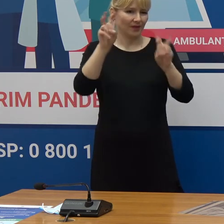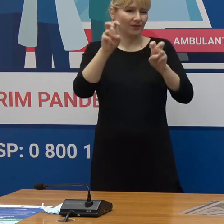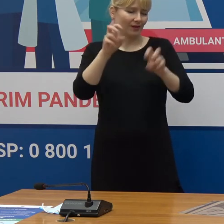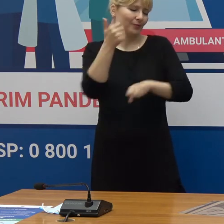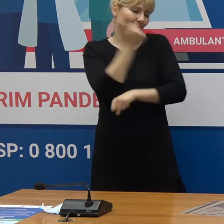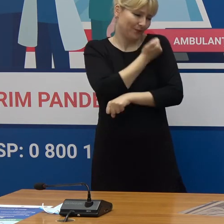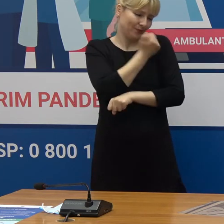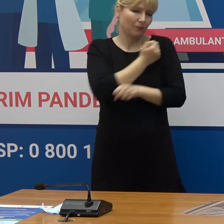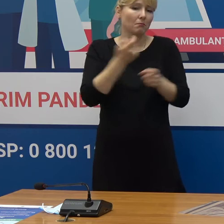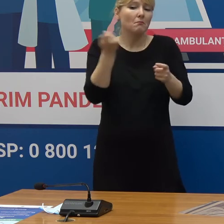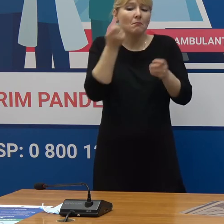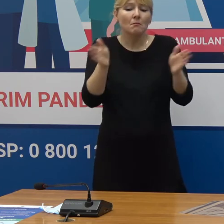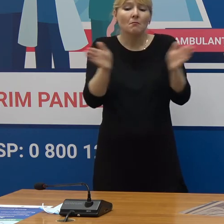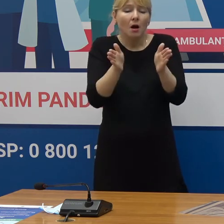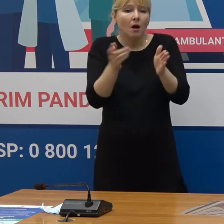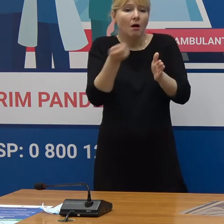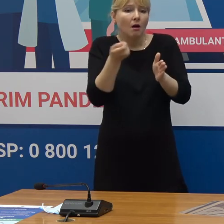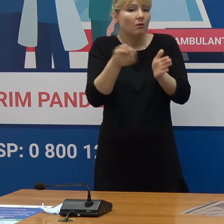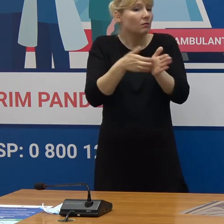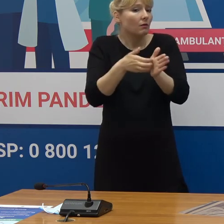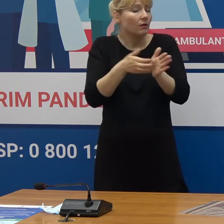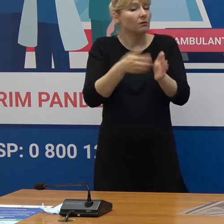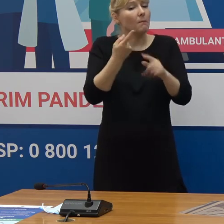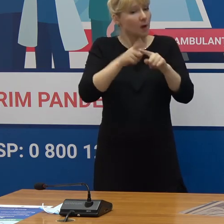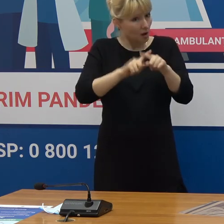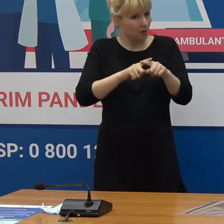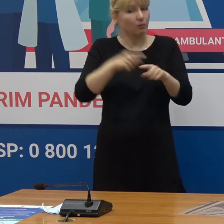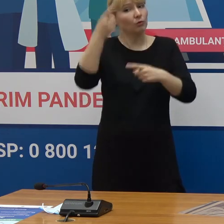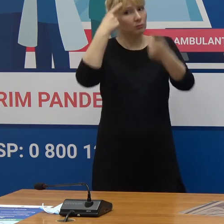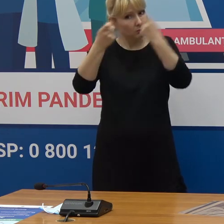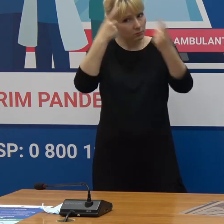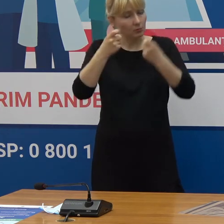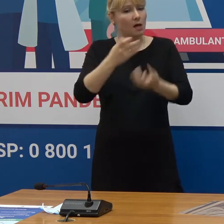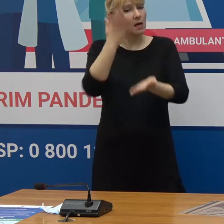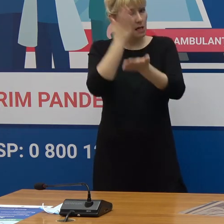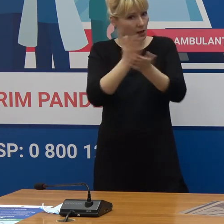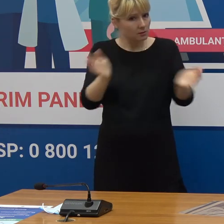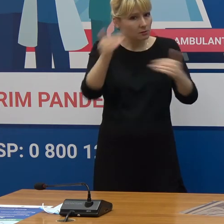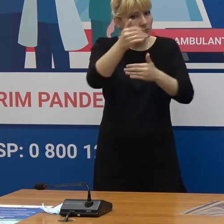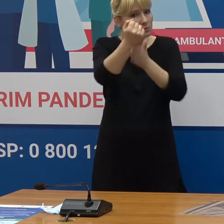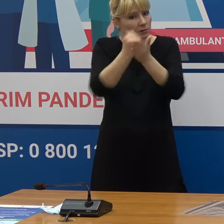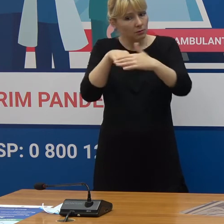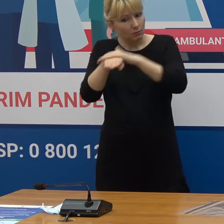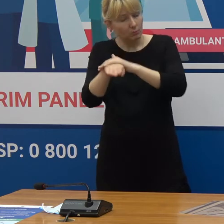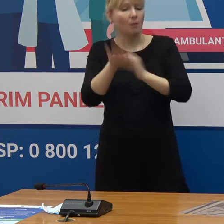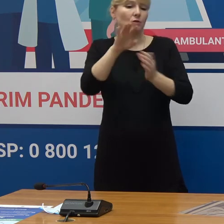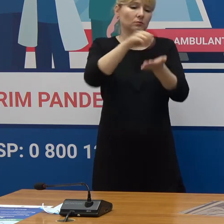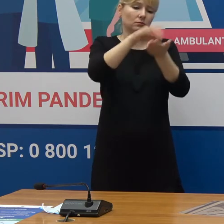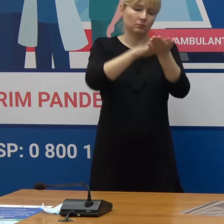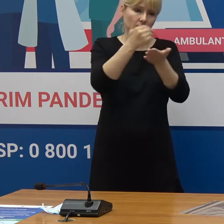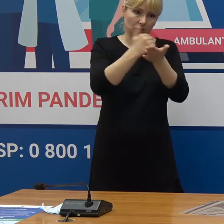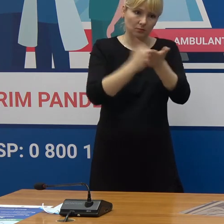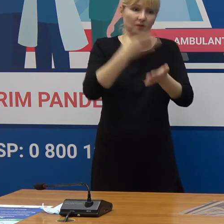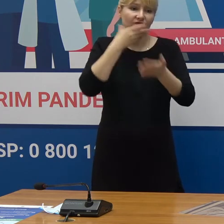Și aici aș recomanda să mergeți și să vă informați dacă este în stoc acest vaccin Să vă programați pentru